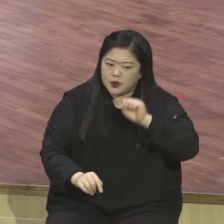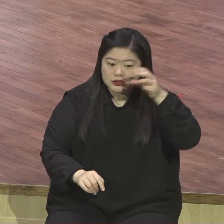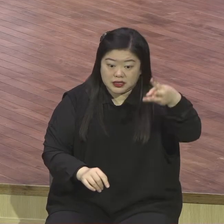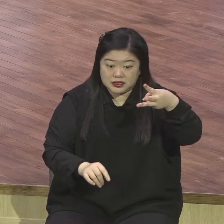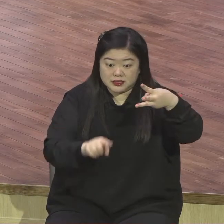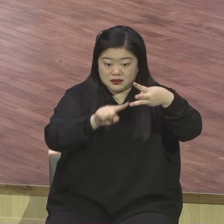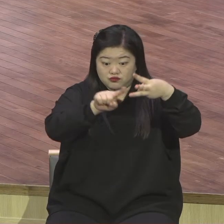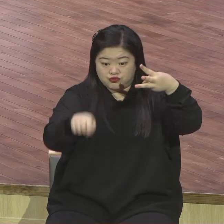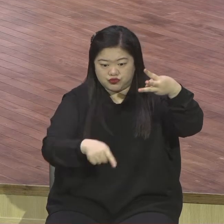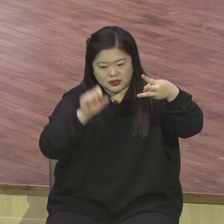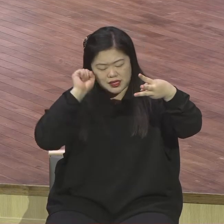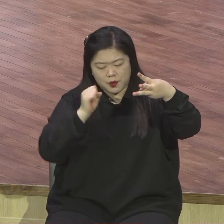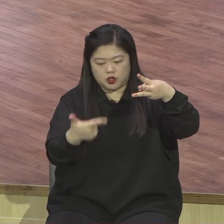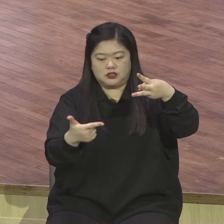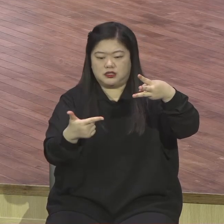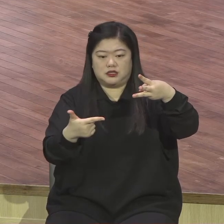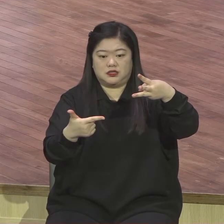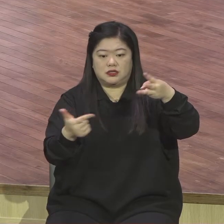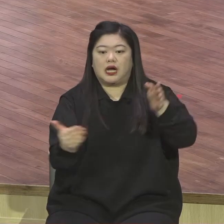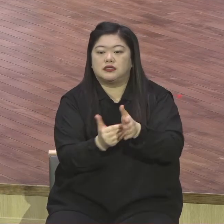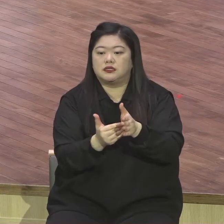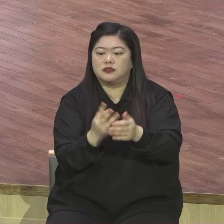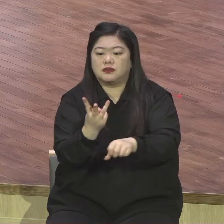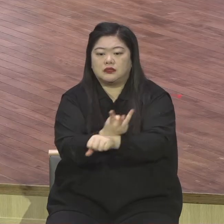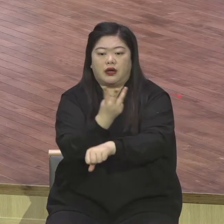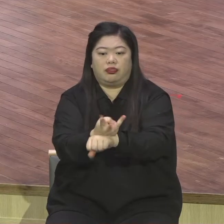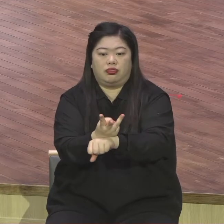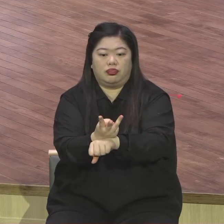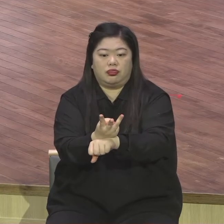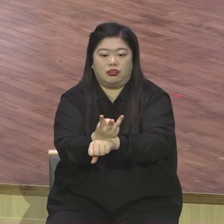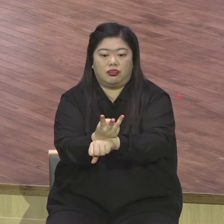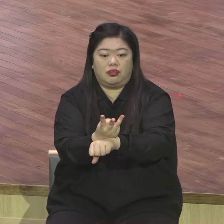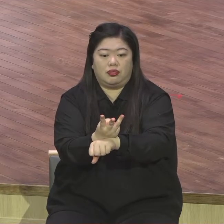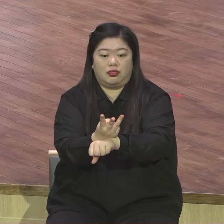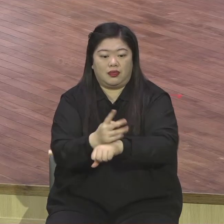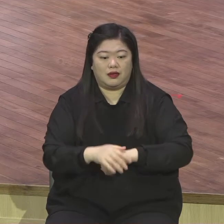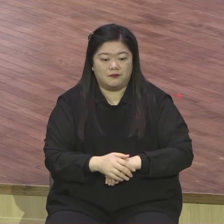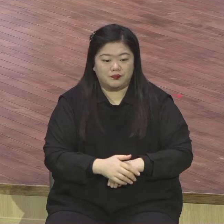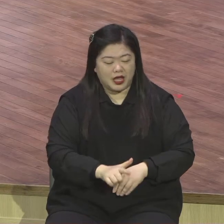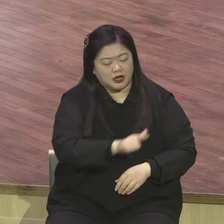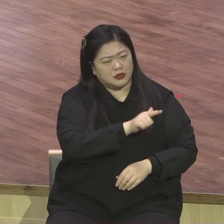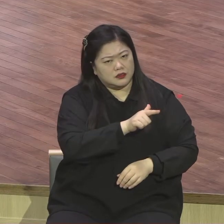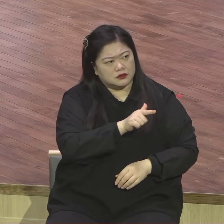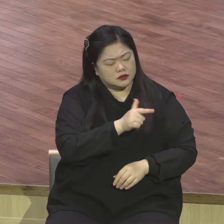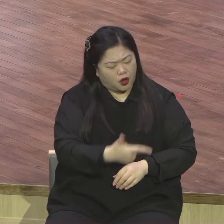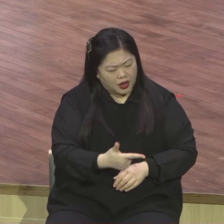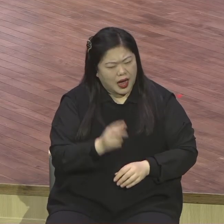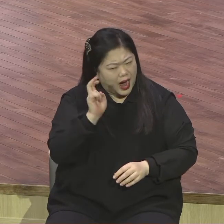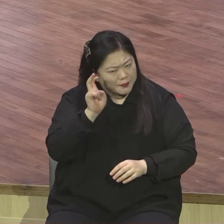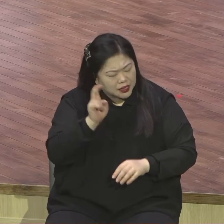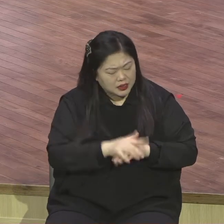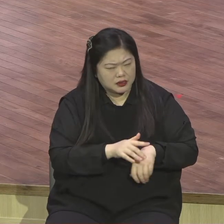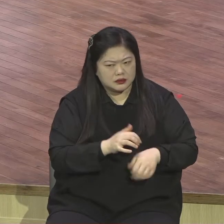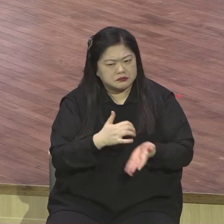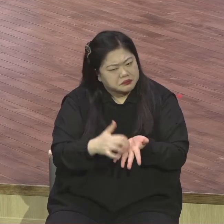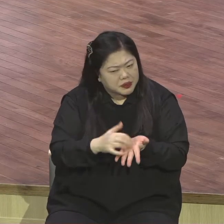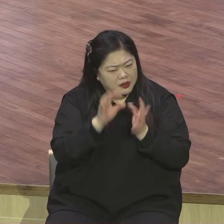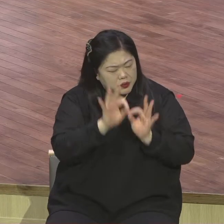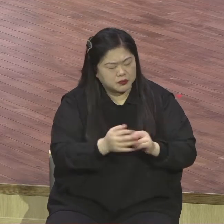3시부터 6시까지 말하는데 저녁을 먹은 후에 아무리 늦게 출발했다 해도 이 사람들이